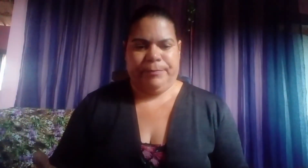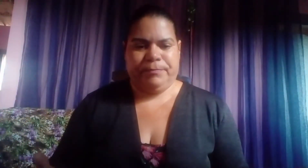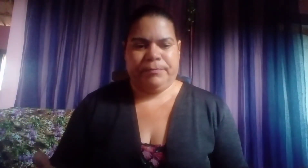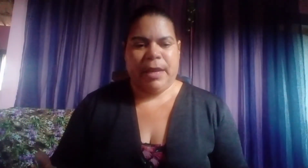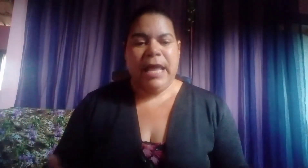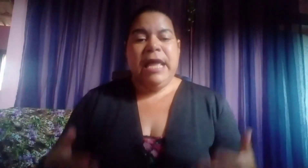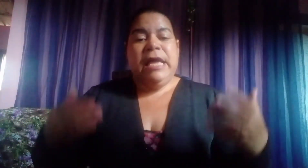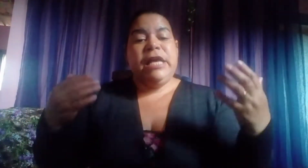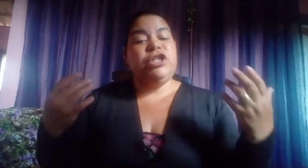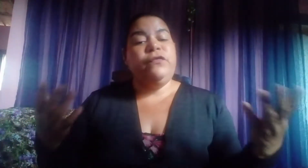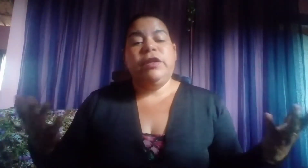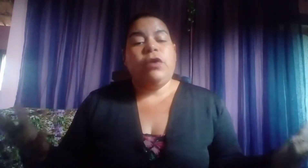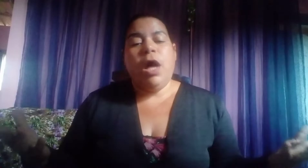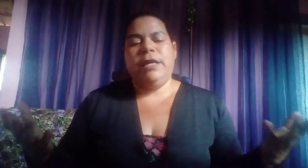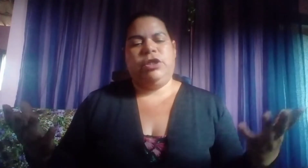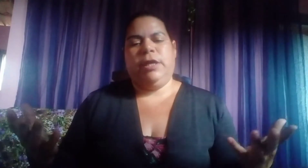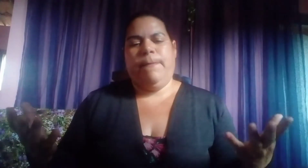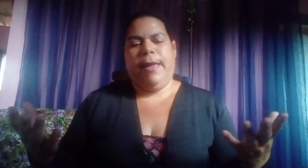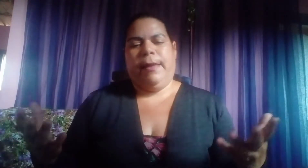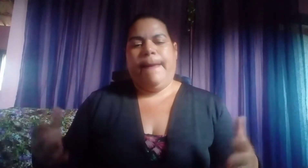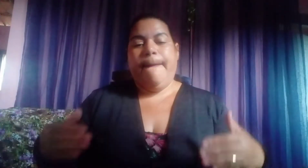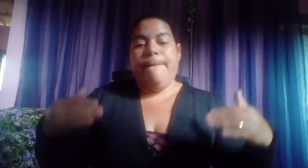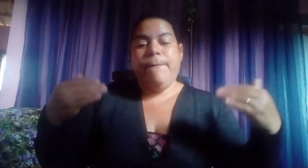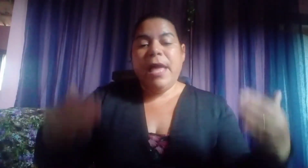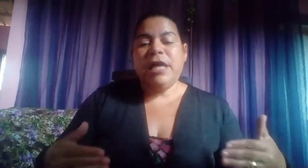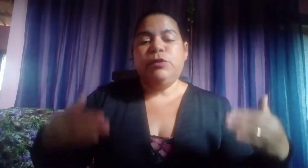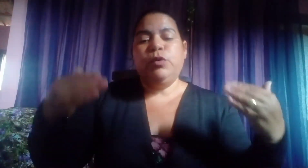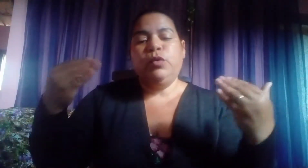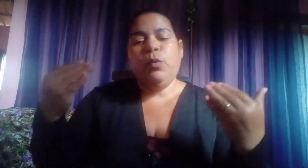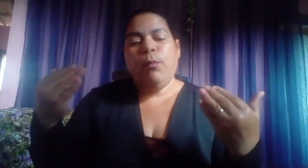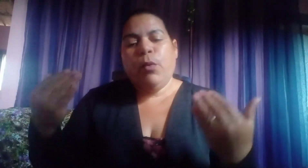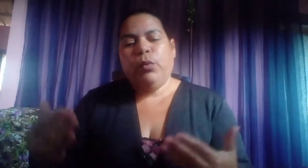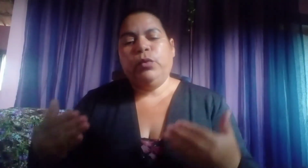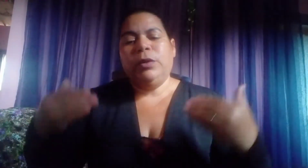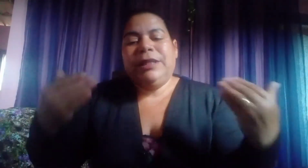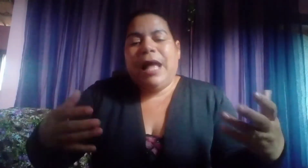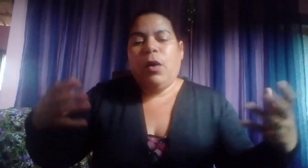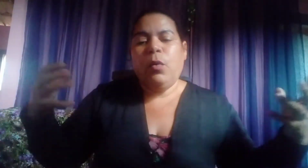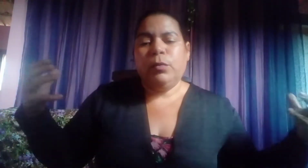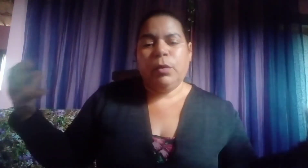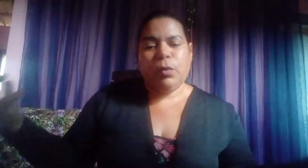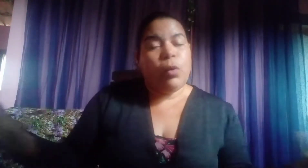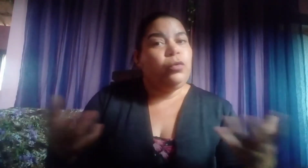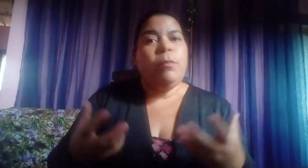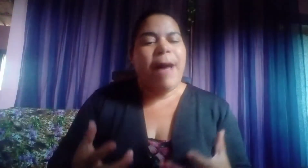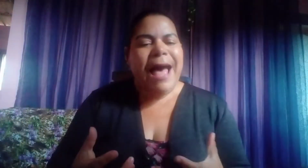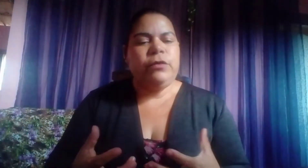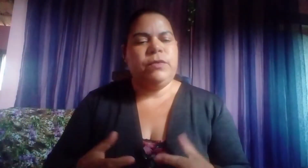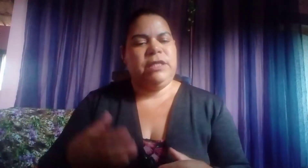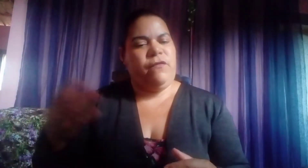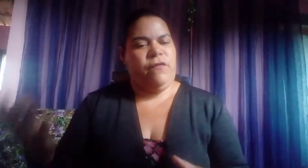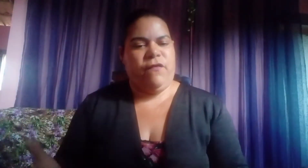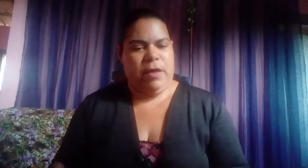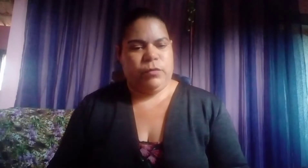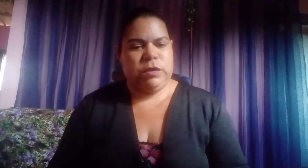E de vitórias também, mesmo no mundo tão conturbados que vivemos.